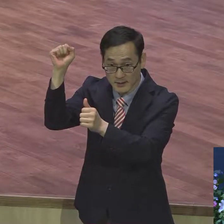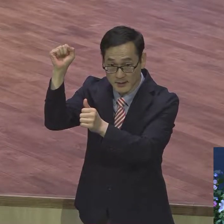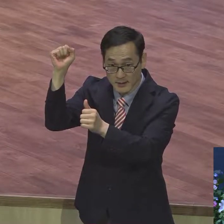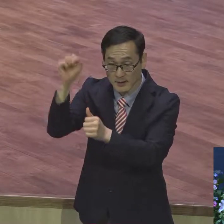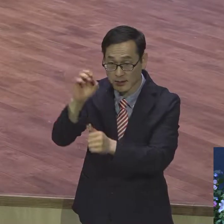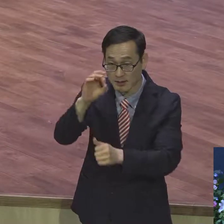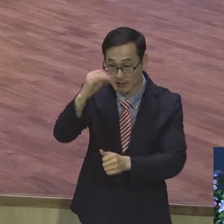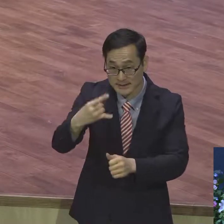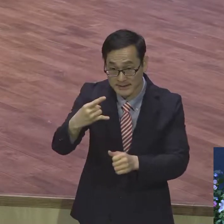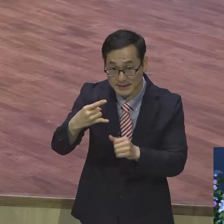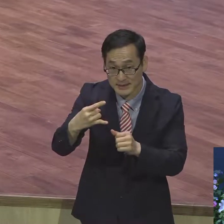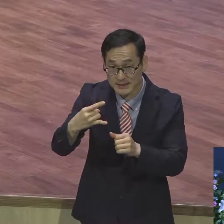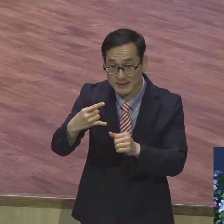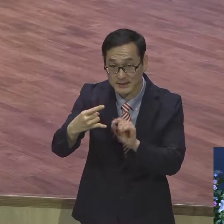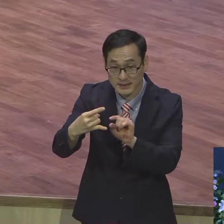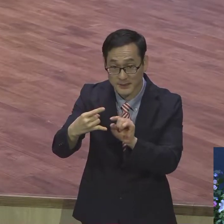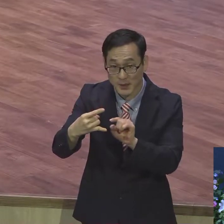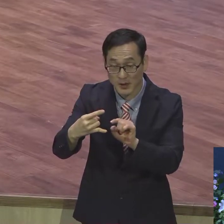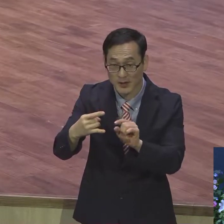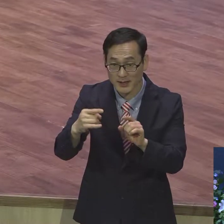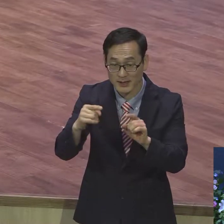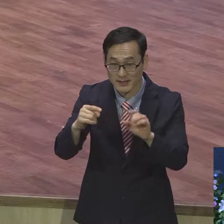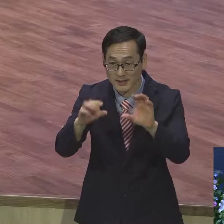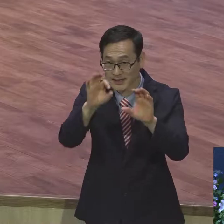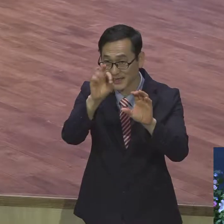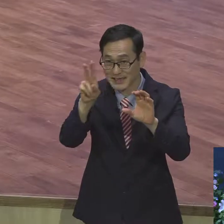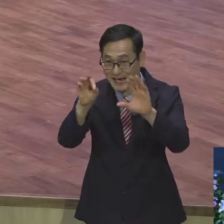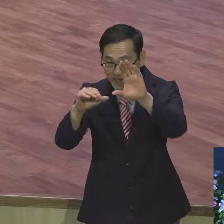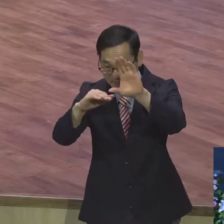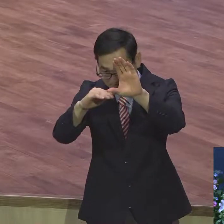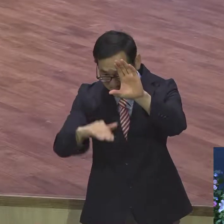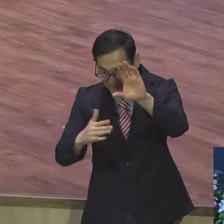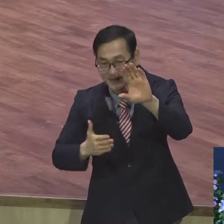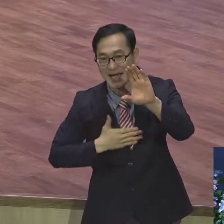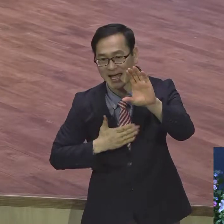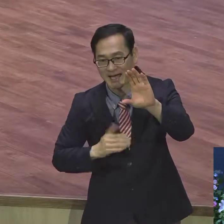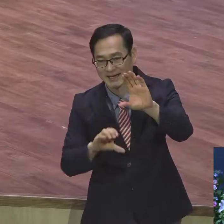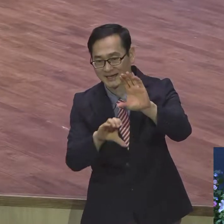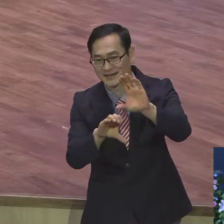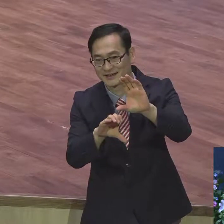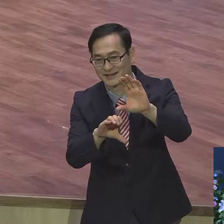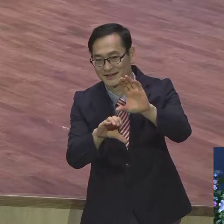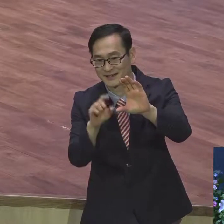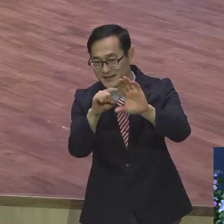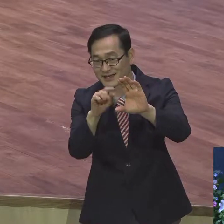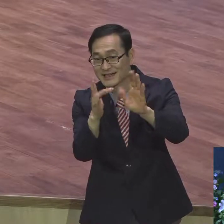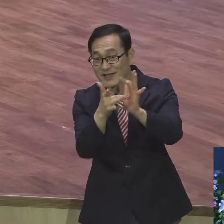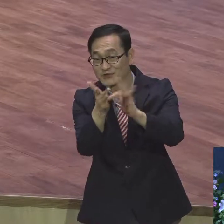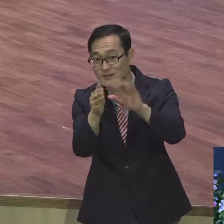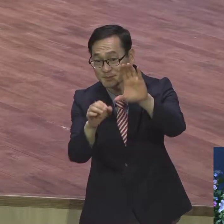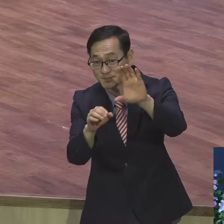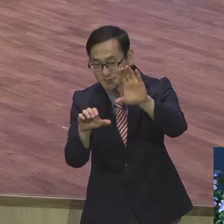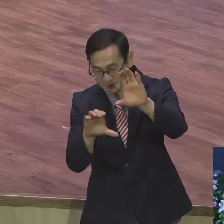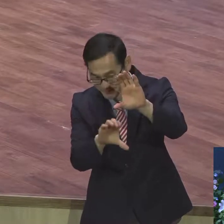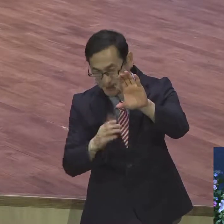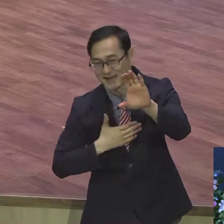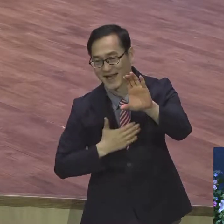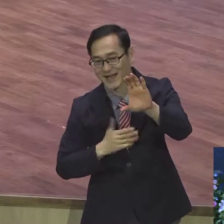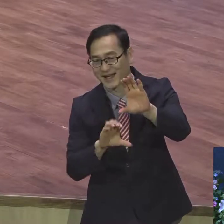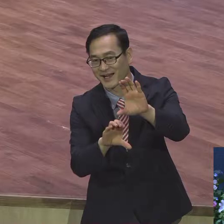양 밑에 내가 붙어 있어요. 그러니까 내가 예수님을 모시고 사는 사람 그 사람이 어이로운 자예요.